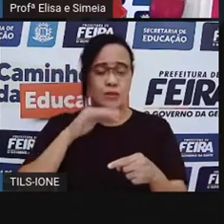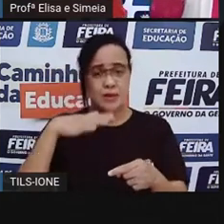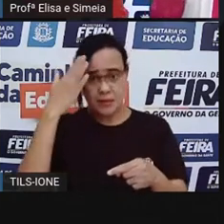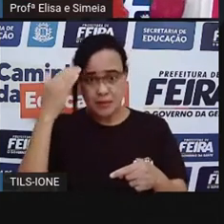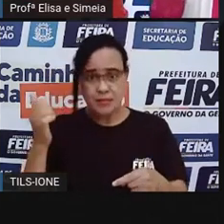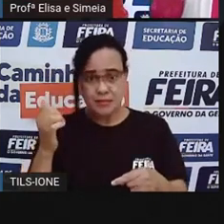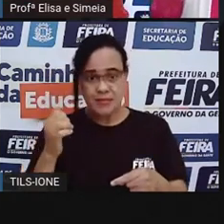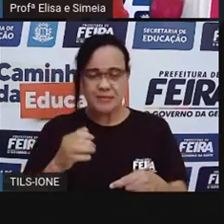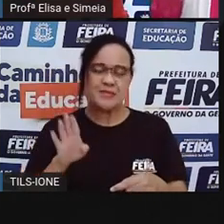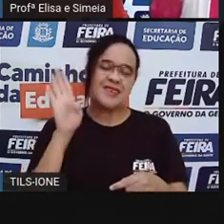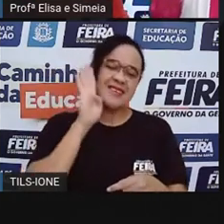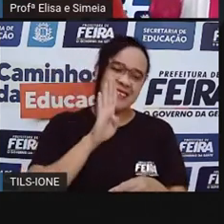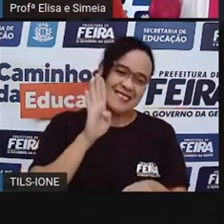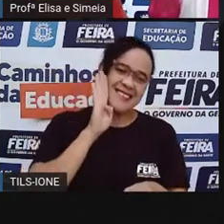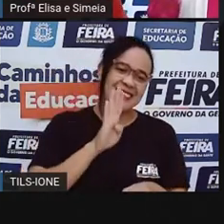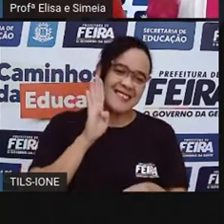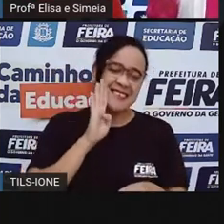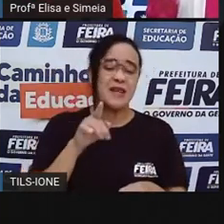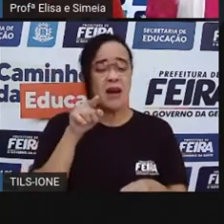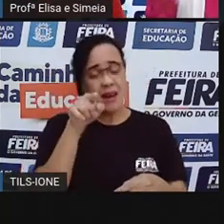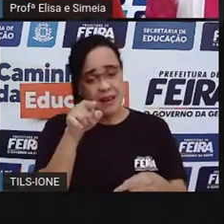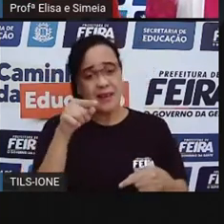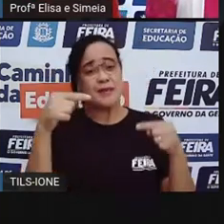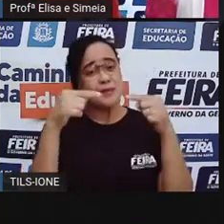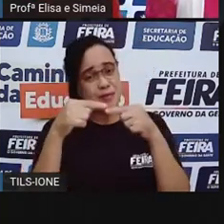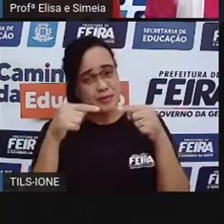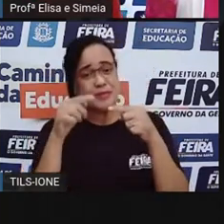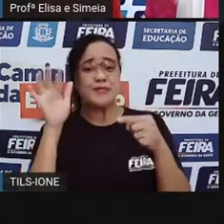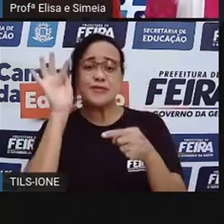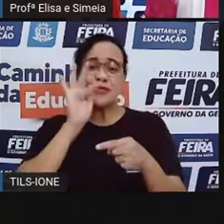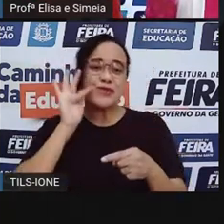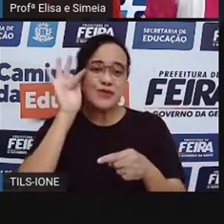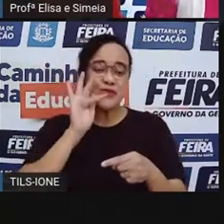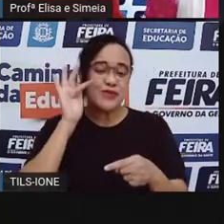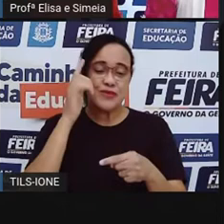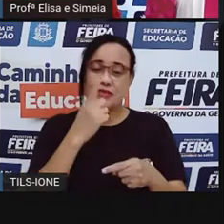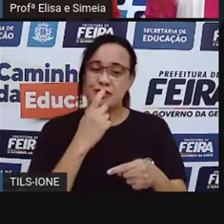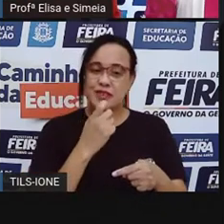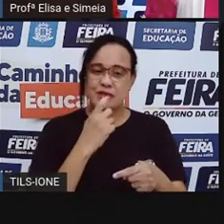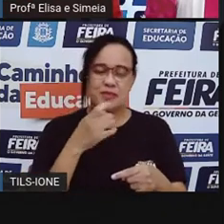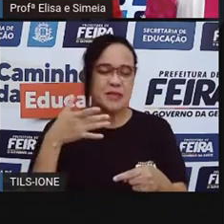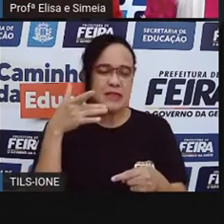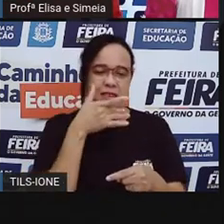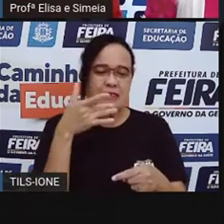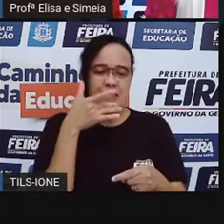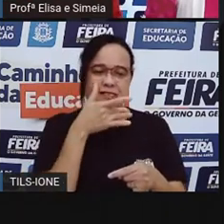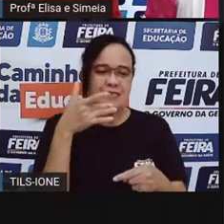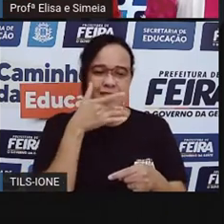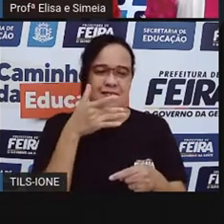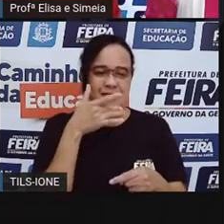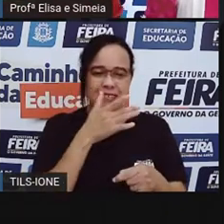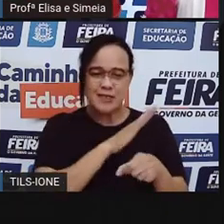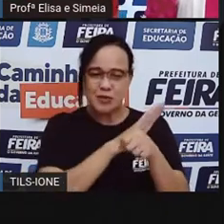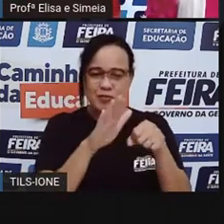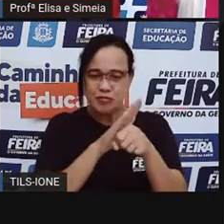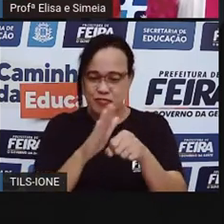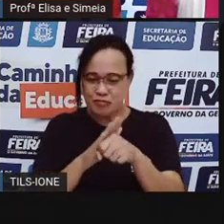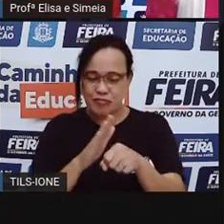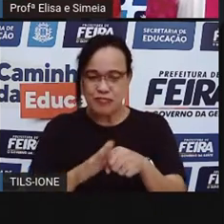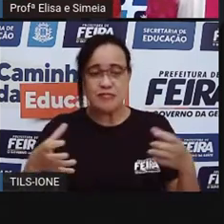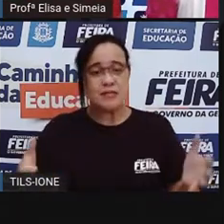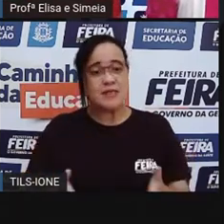Que legal. Pois é, o tomate é uma fruta vermelhinha, suculenta, que geralmente nós comemos o tomate, na